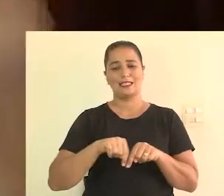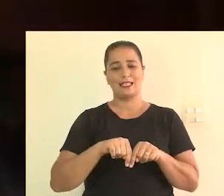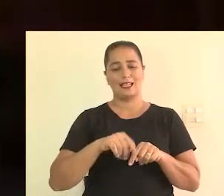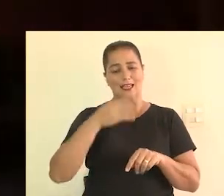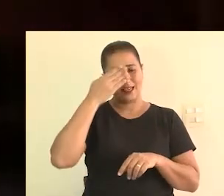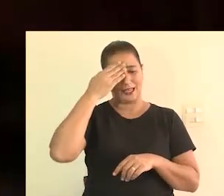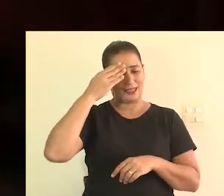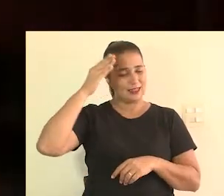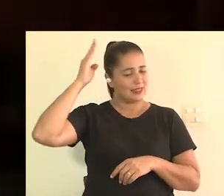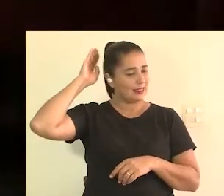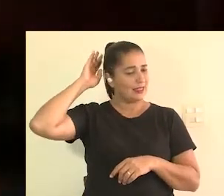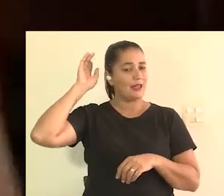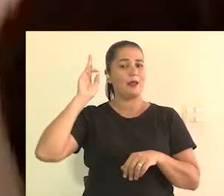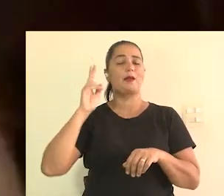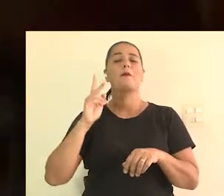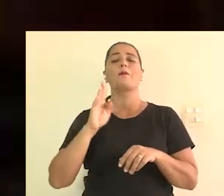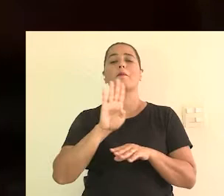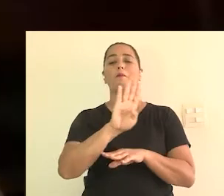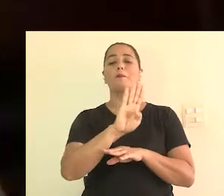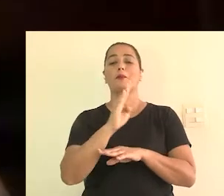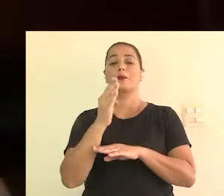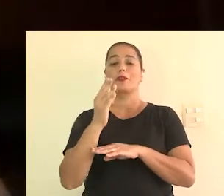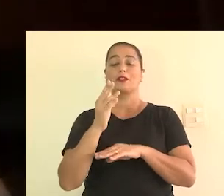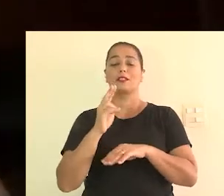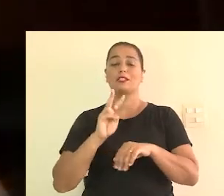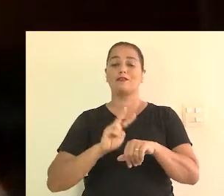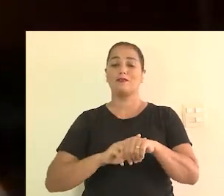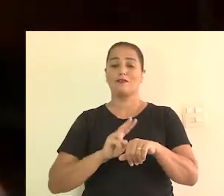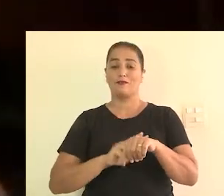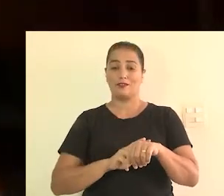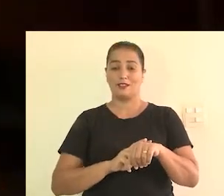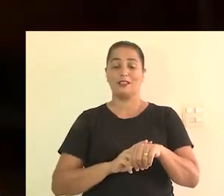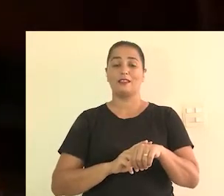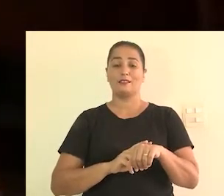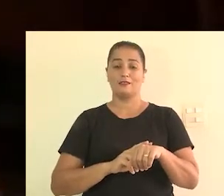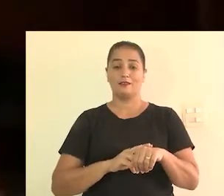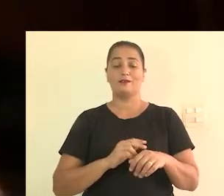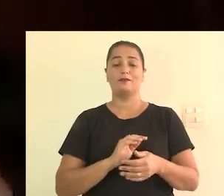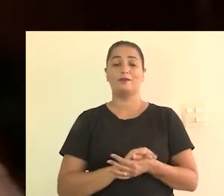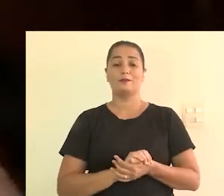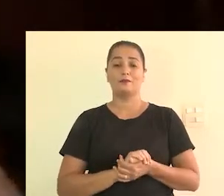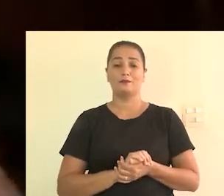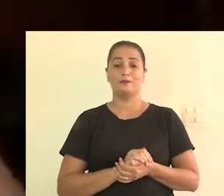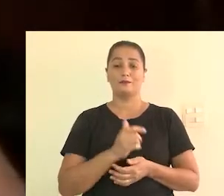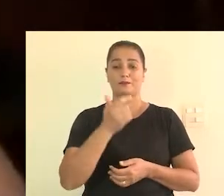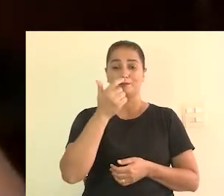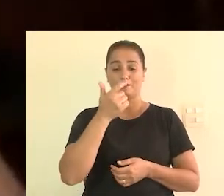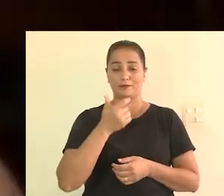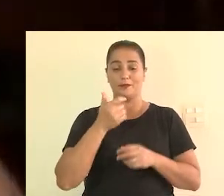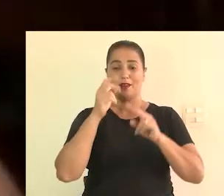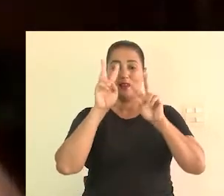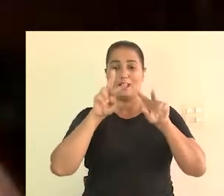atrás de mim tem uma porta de vidro que reflete as luzes da sala. Eu sou